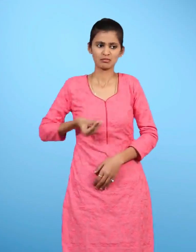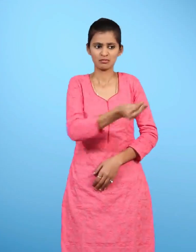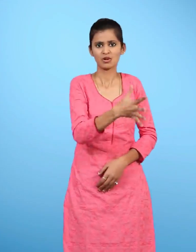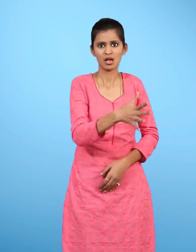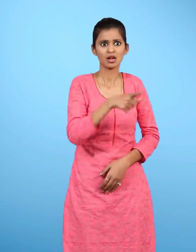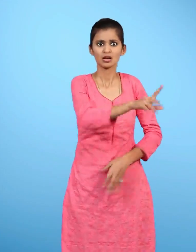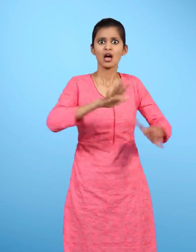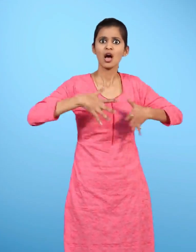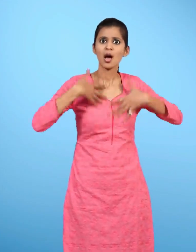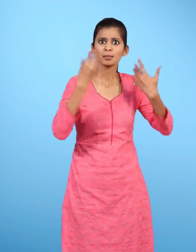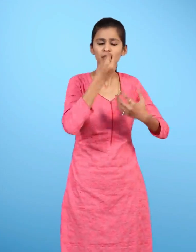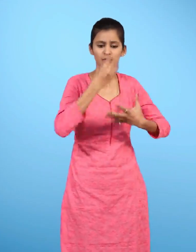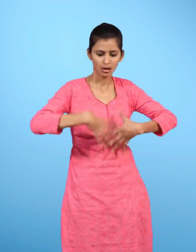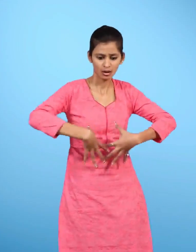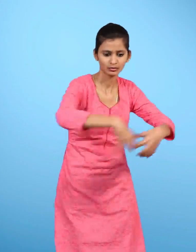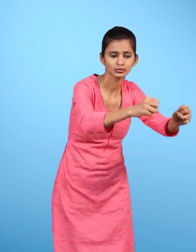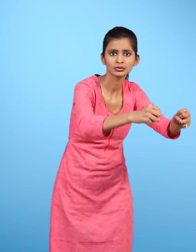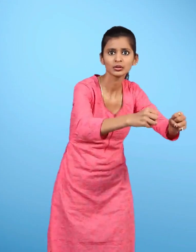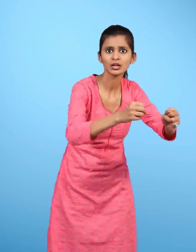तुम्हारा खाना खाया है? कैसे?